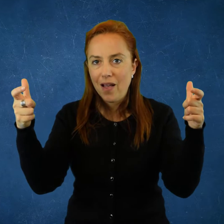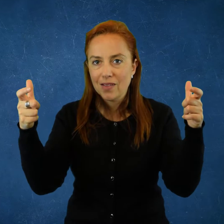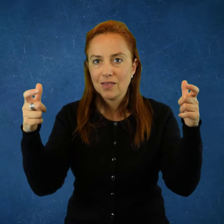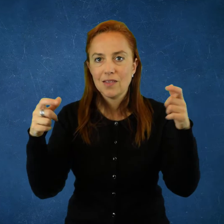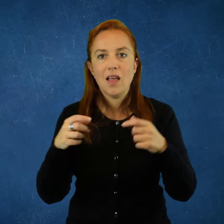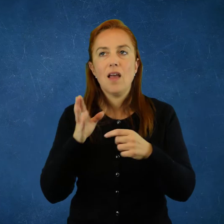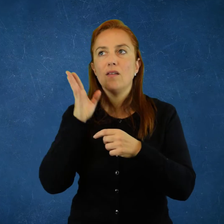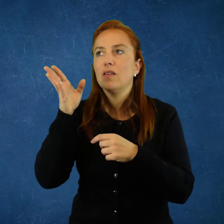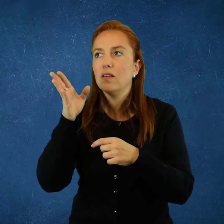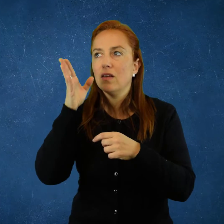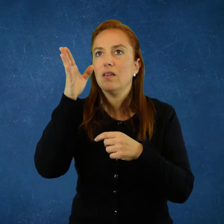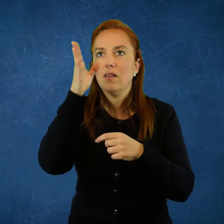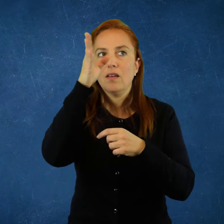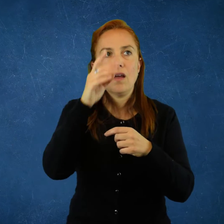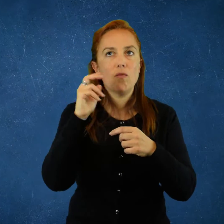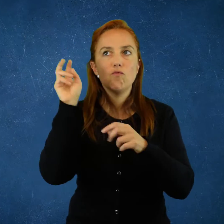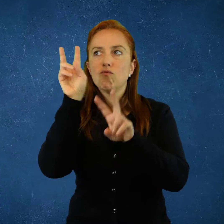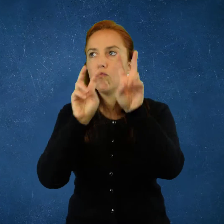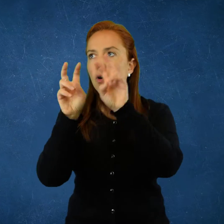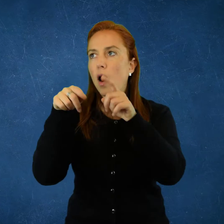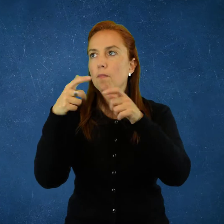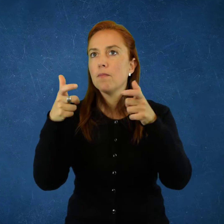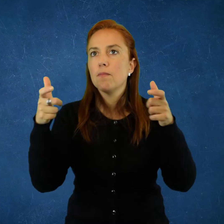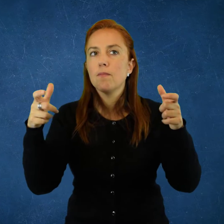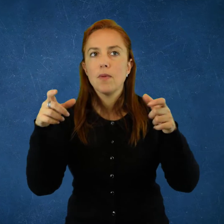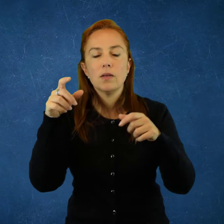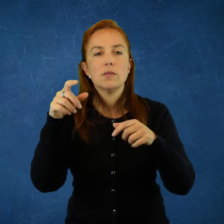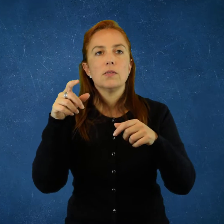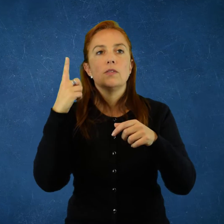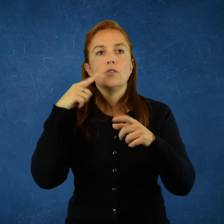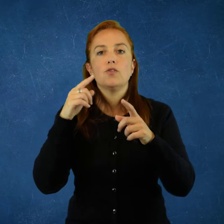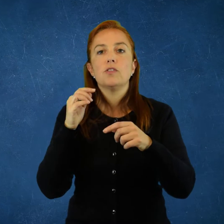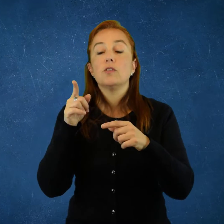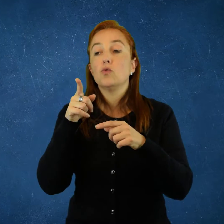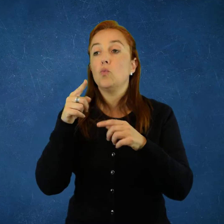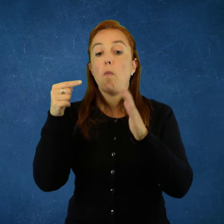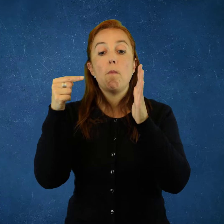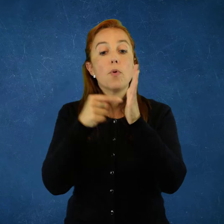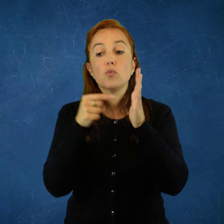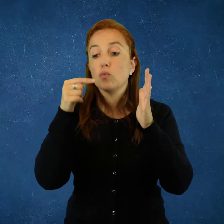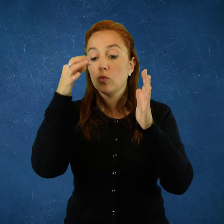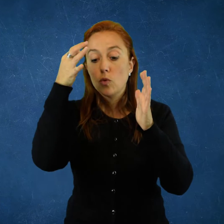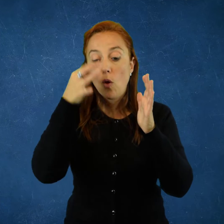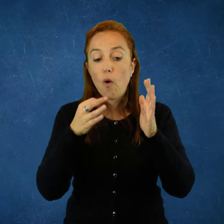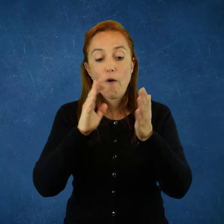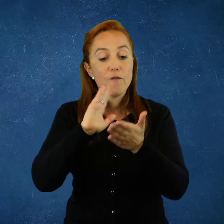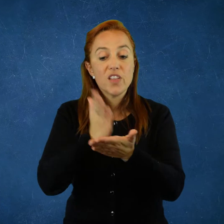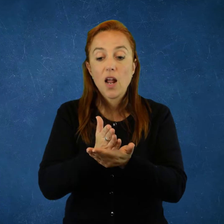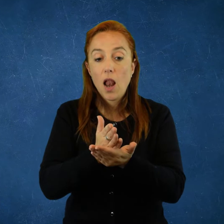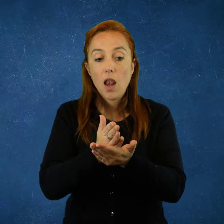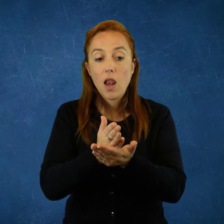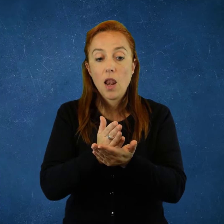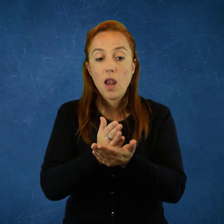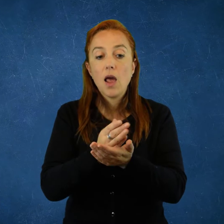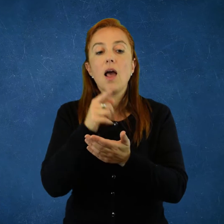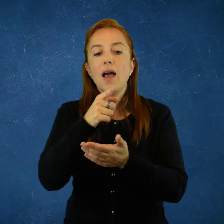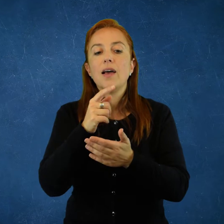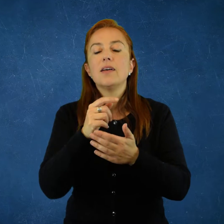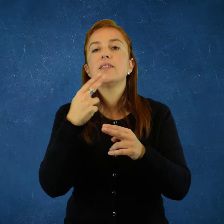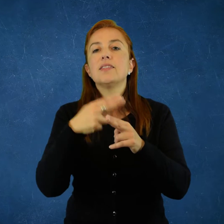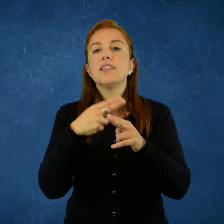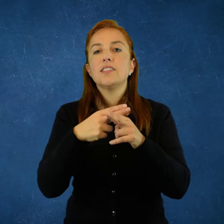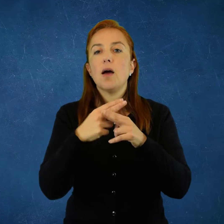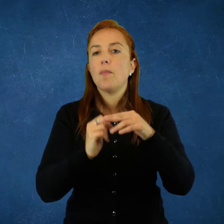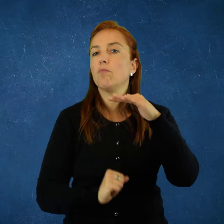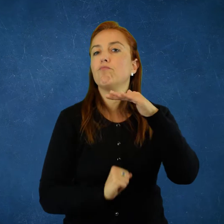liceo. Y llega el momento que tengo que ir a otro liceo, o a otra casa, o a donde quiera. Es decir, y cada vez que llegas a un